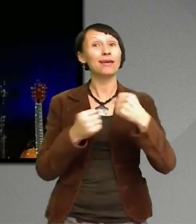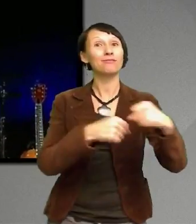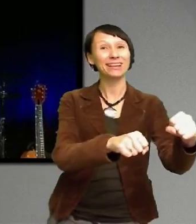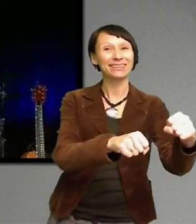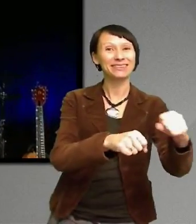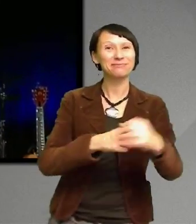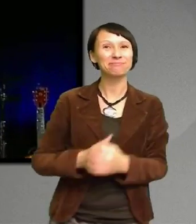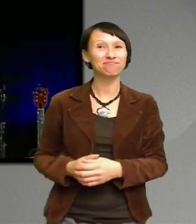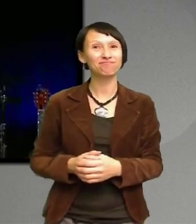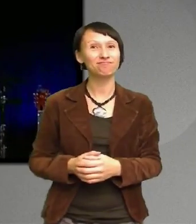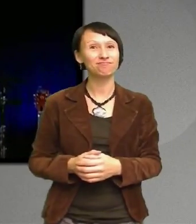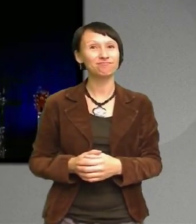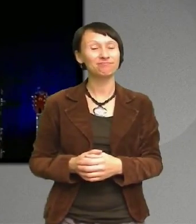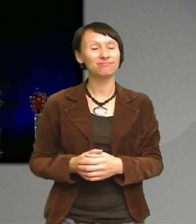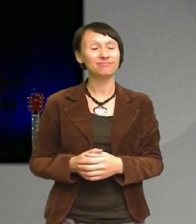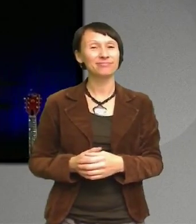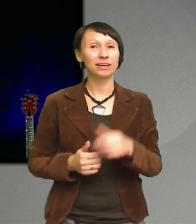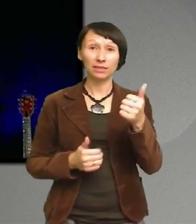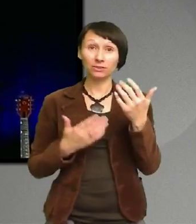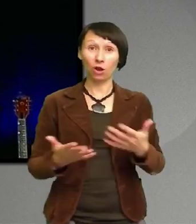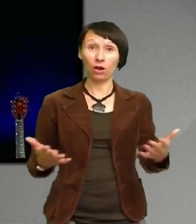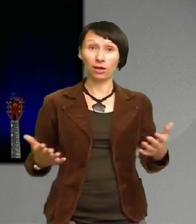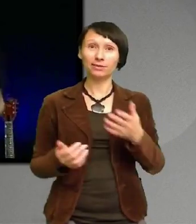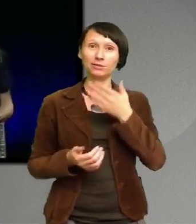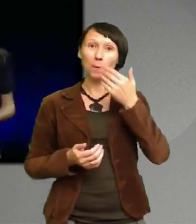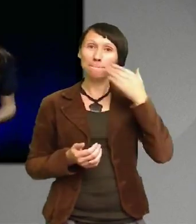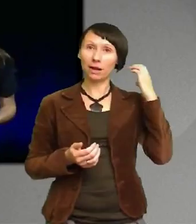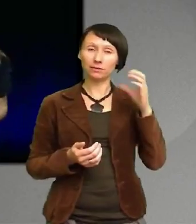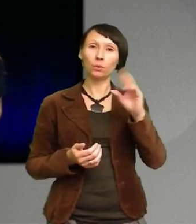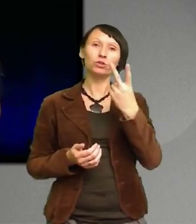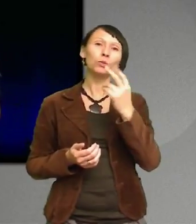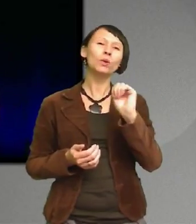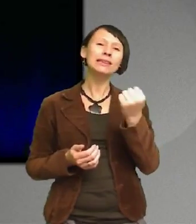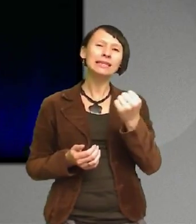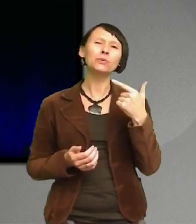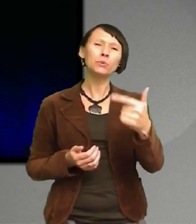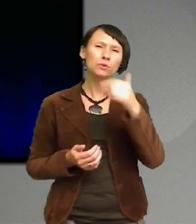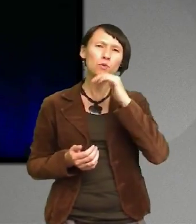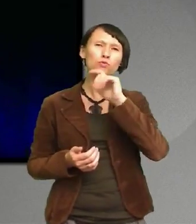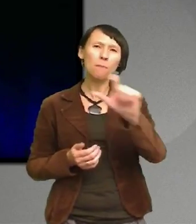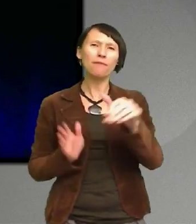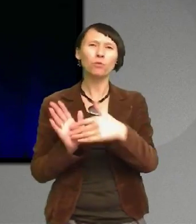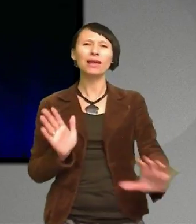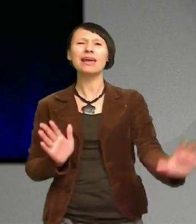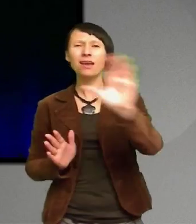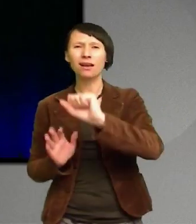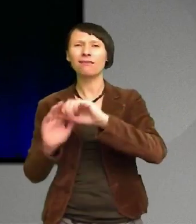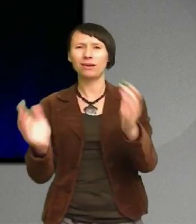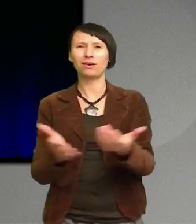Under sex dagar i somras Fick 29 000 ungdomar från hela världen Lära sig någonting mer om globala